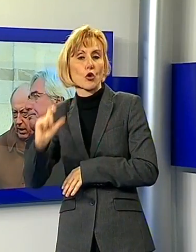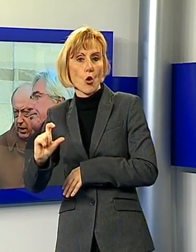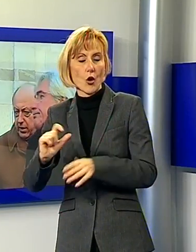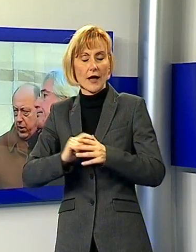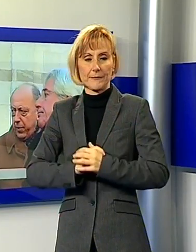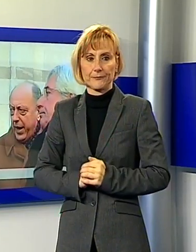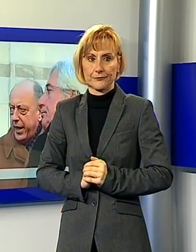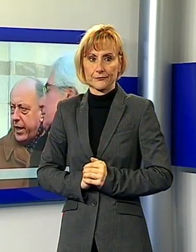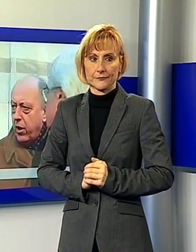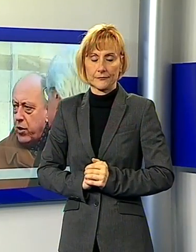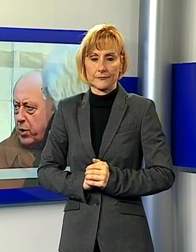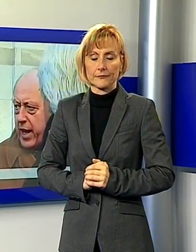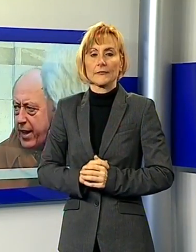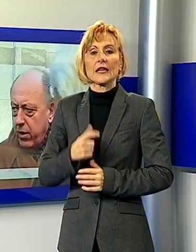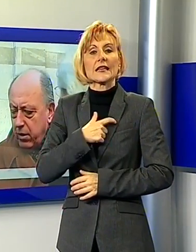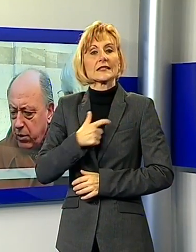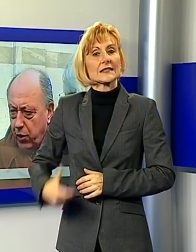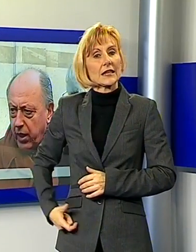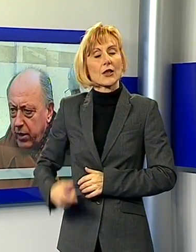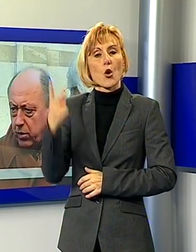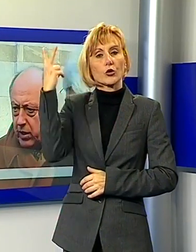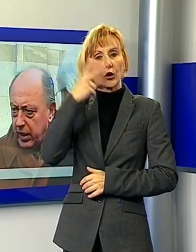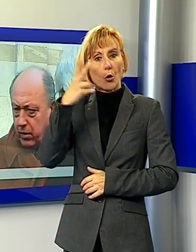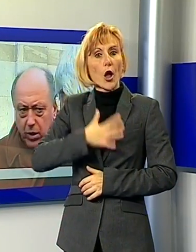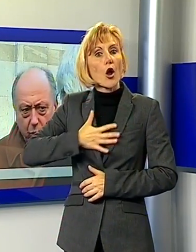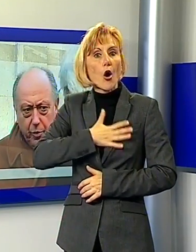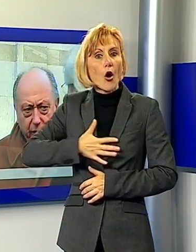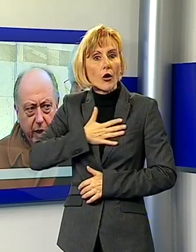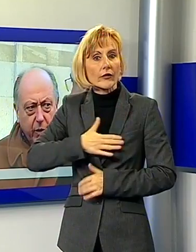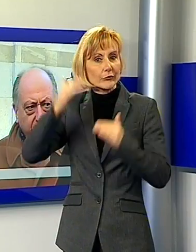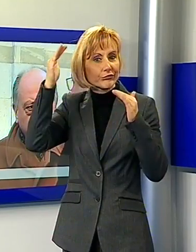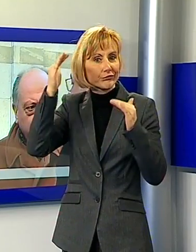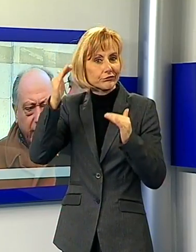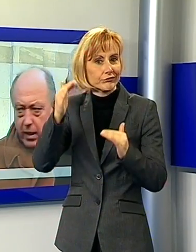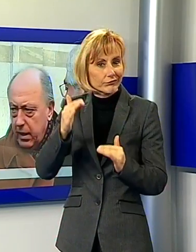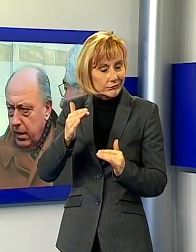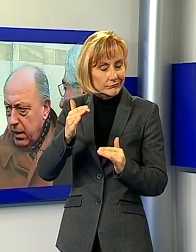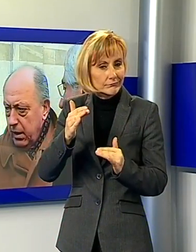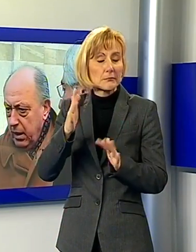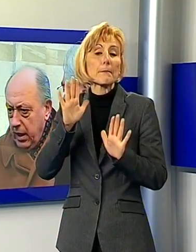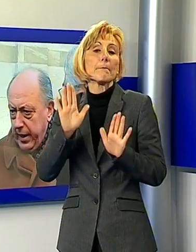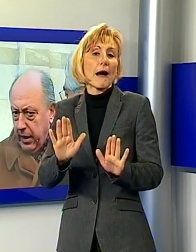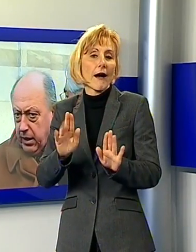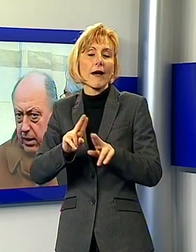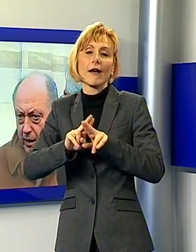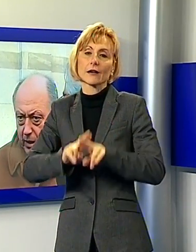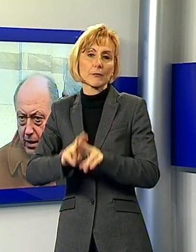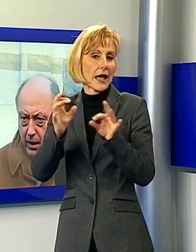Scendono i consensi per il primo cittadino di Lucca, Alessandro Tambellini, che però bene o male rimane il secondo sindaco più